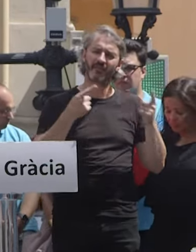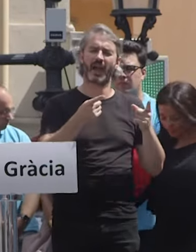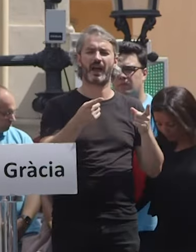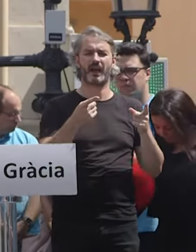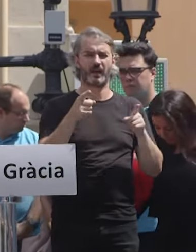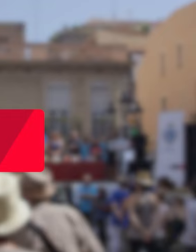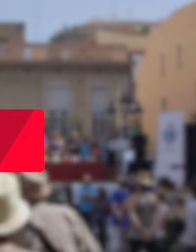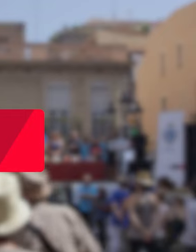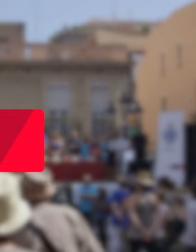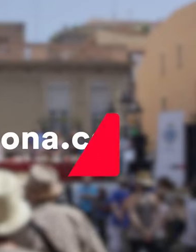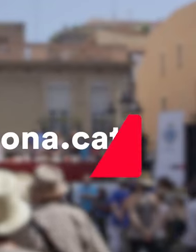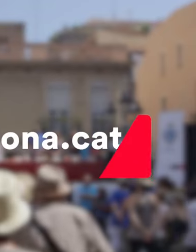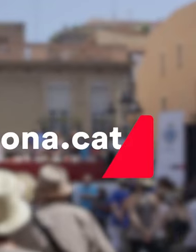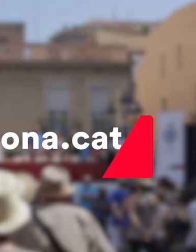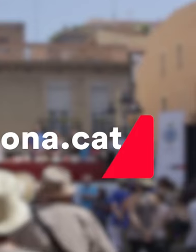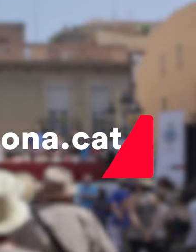més ho necessitava.